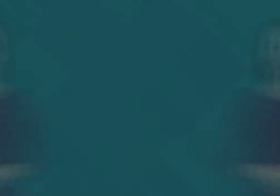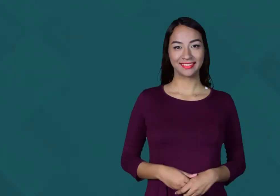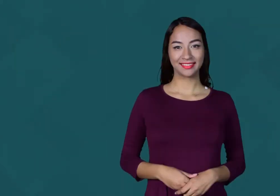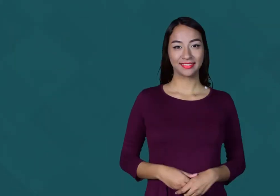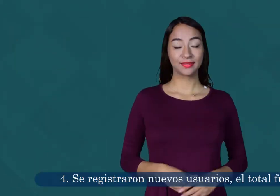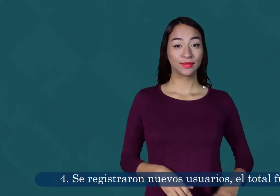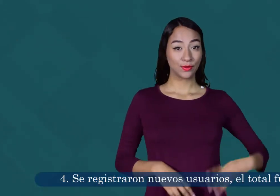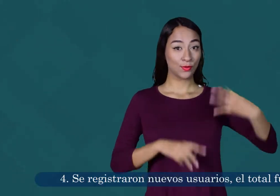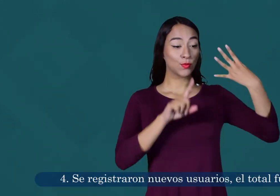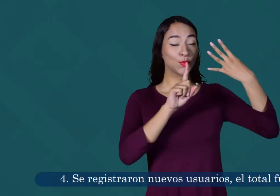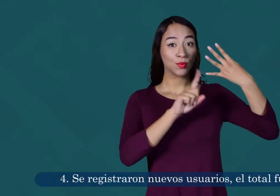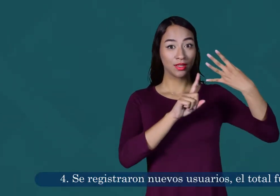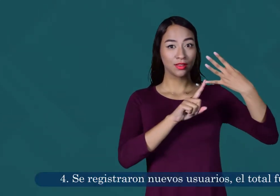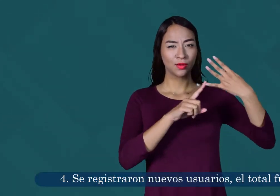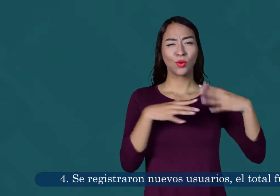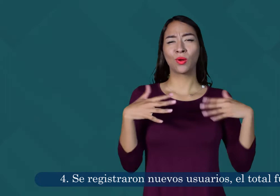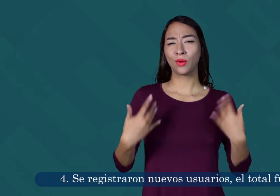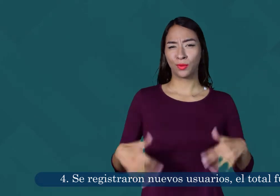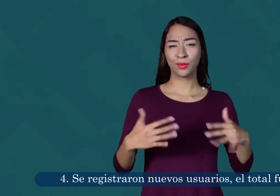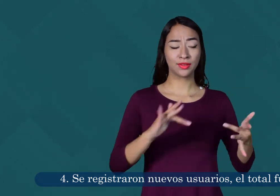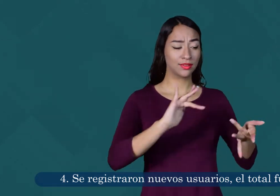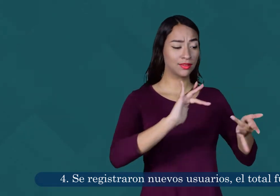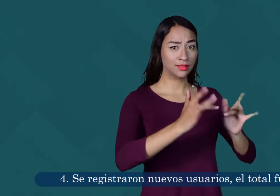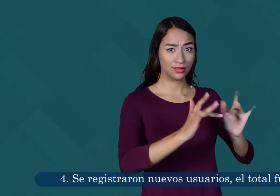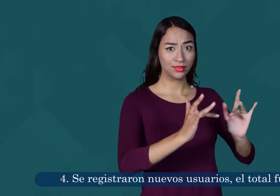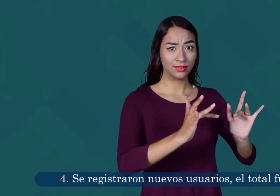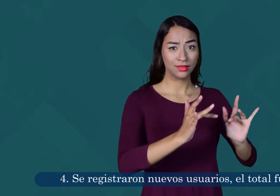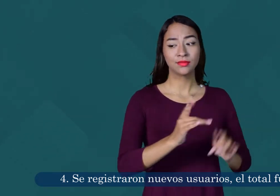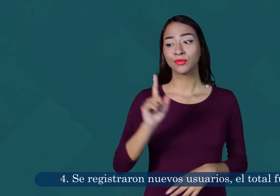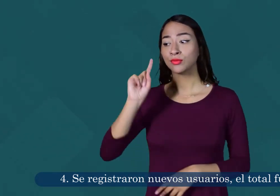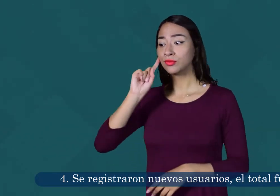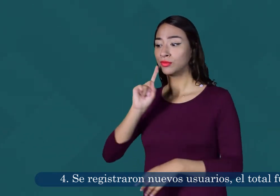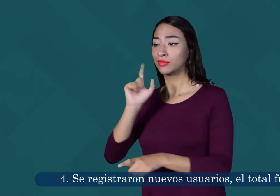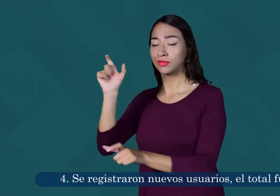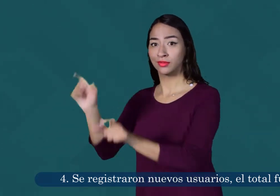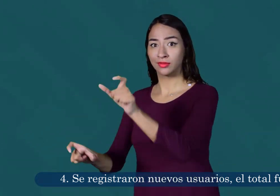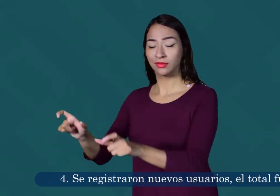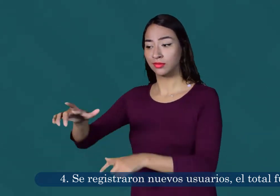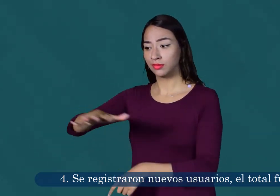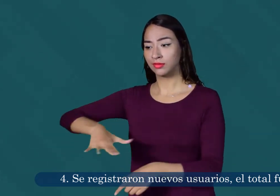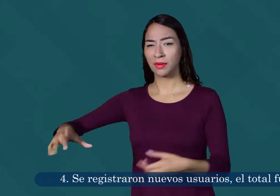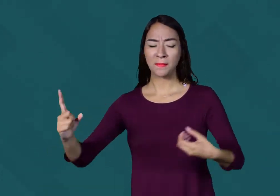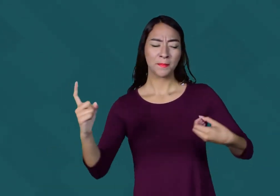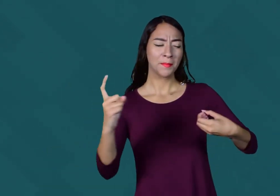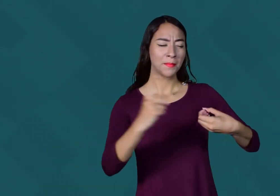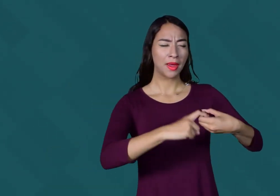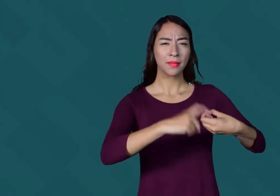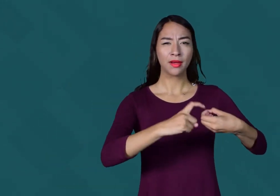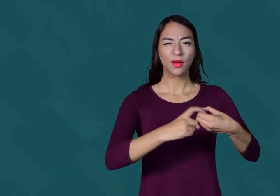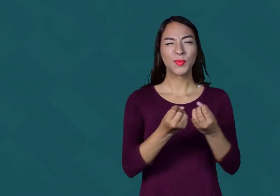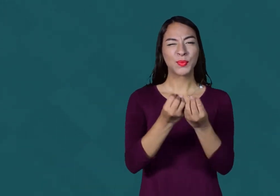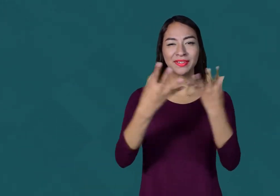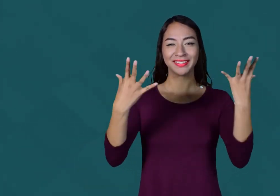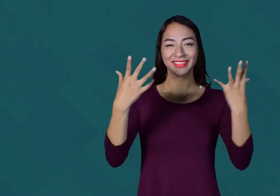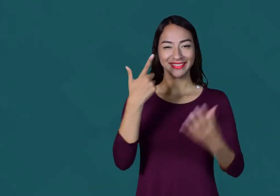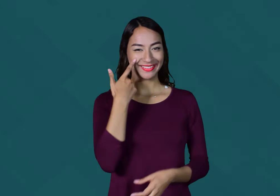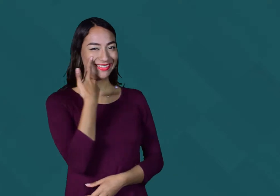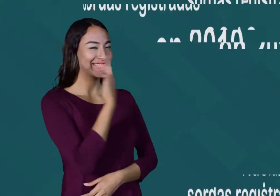Cuarto, se registraron nuevos usuarios. El total fue de 3.774